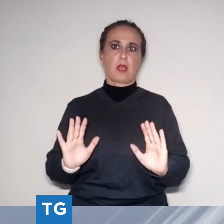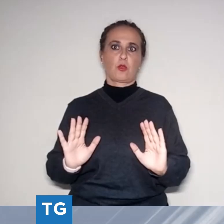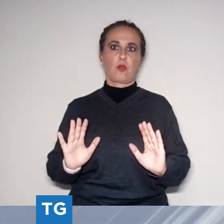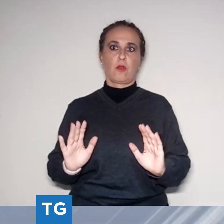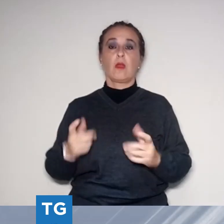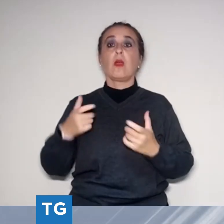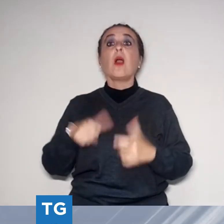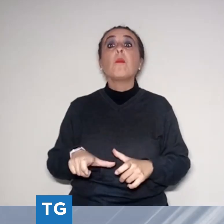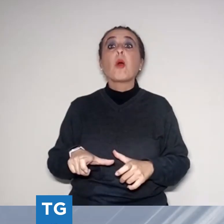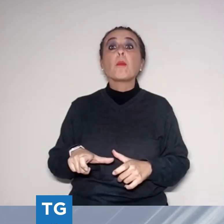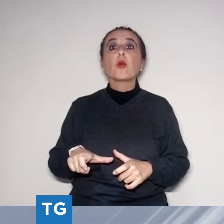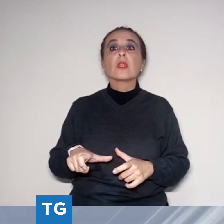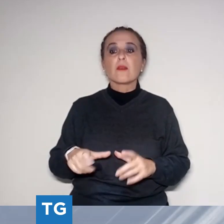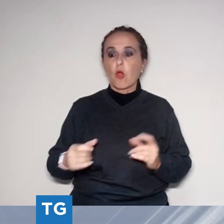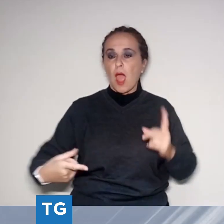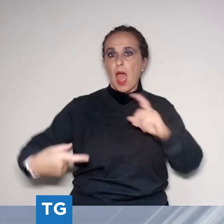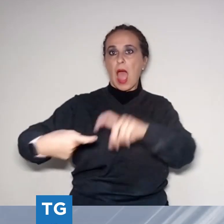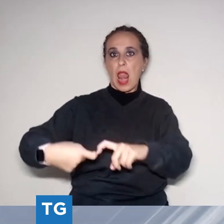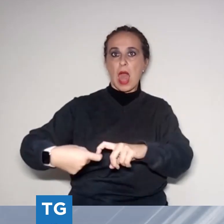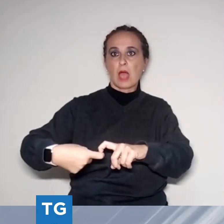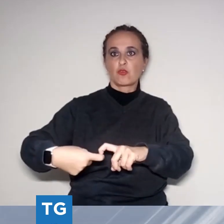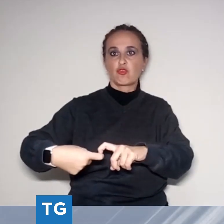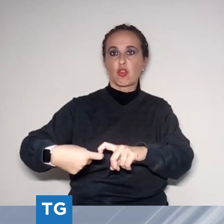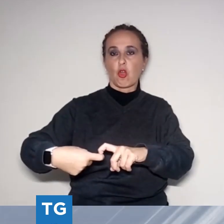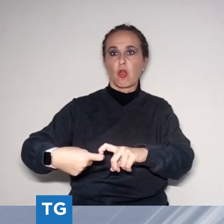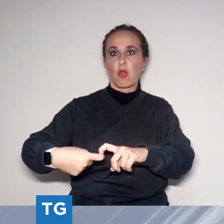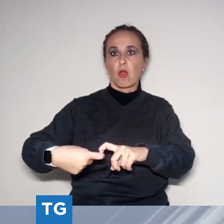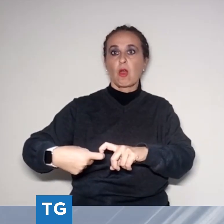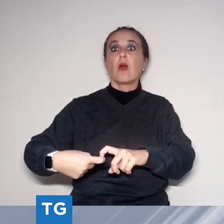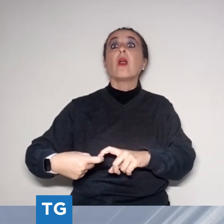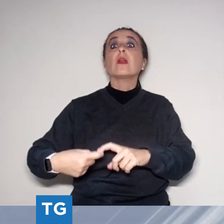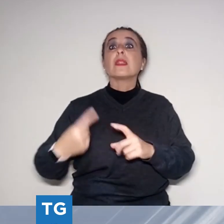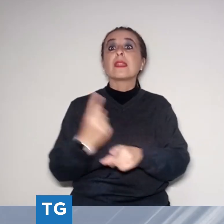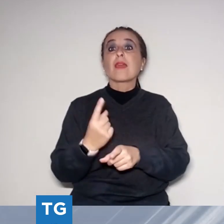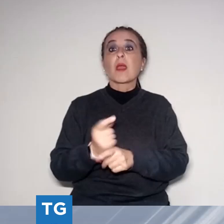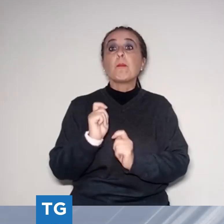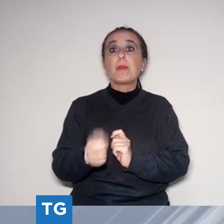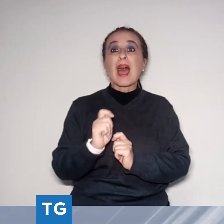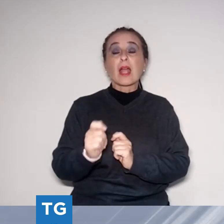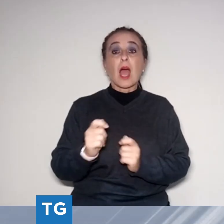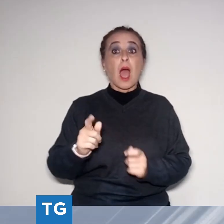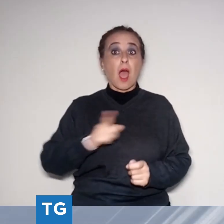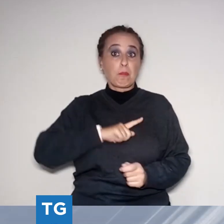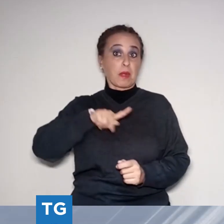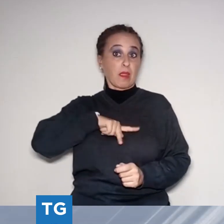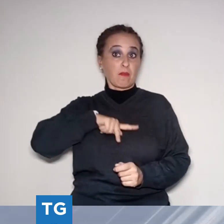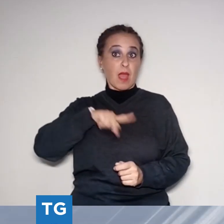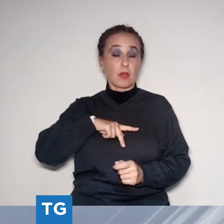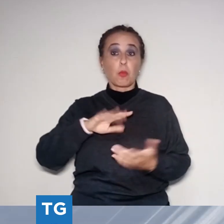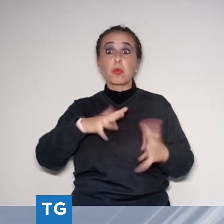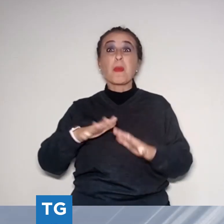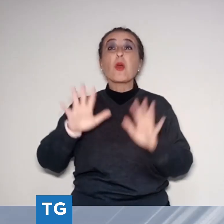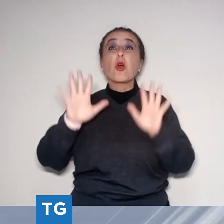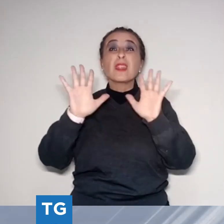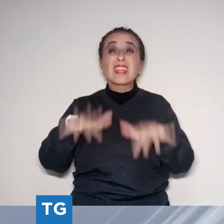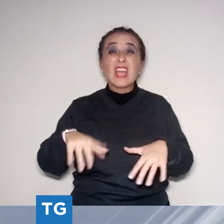autonomamente in regola, cioè scaricare sempre nelle fosse ma acque già depurate, si aggirerebbe sui 10.000 euro a famiglia. Da